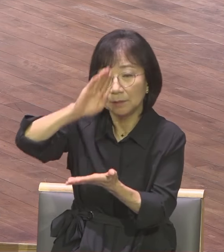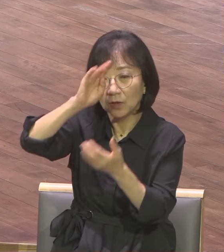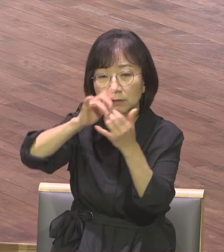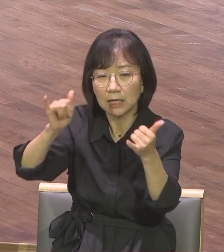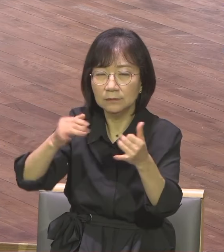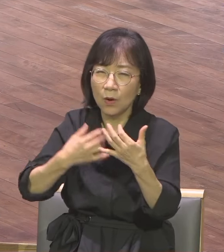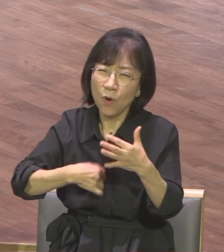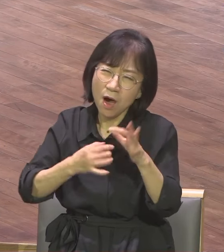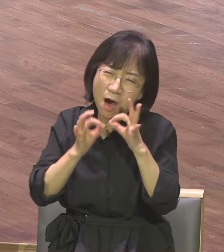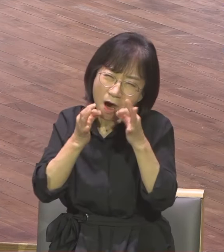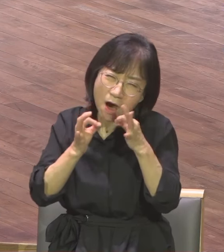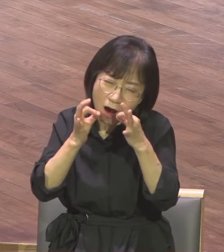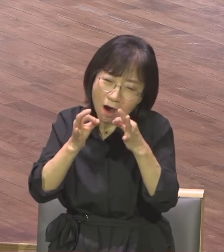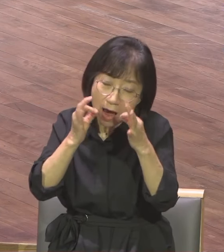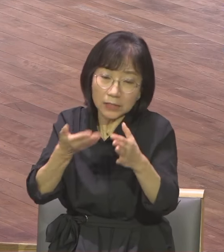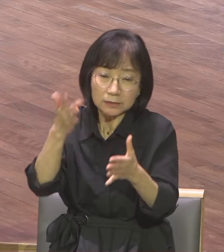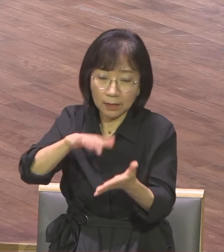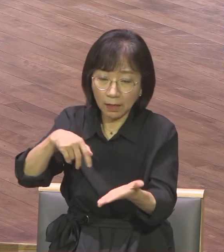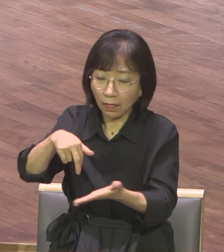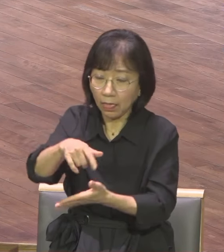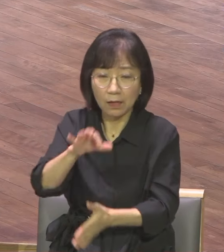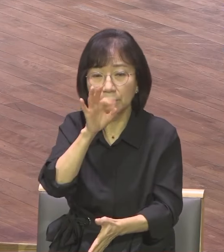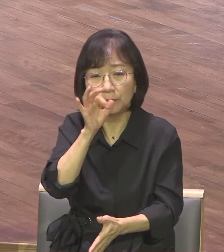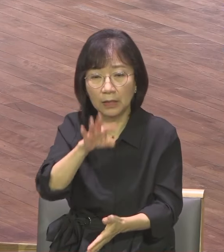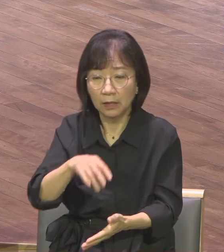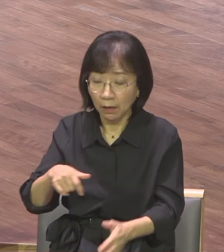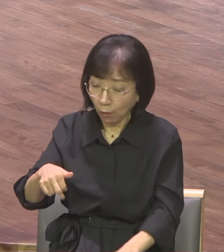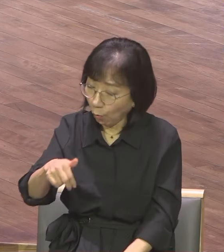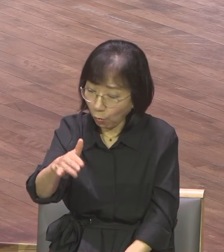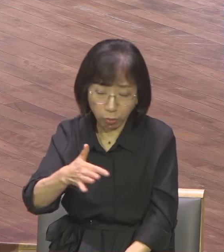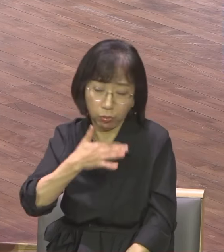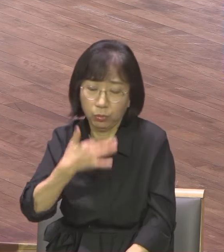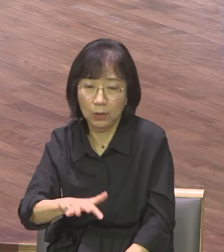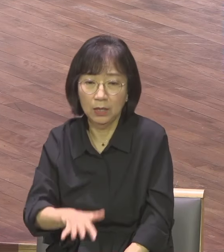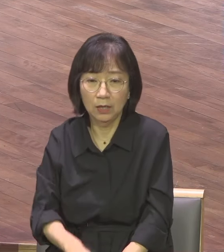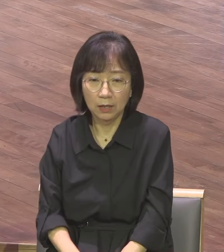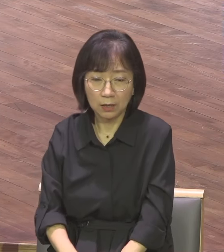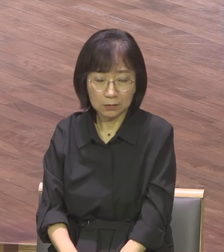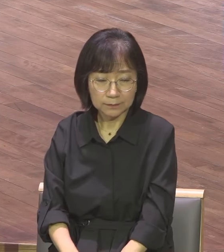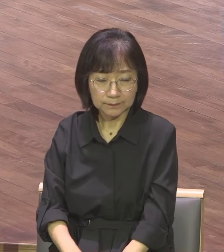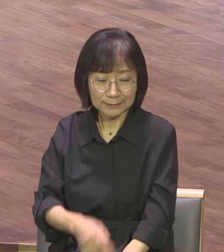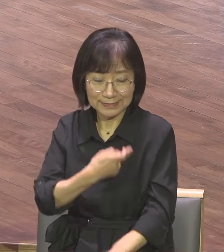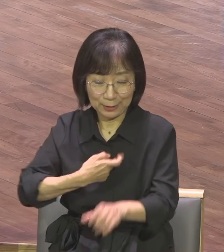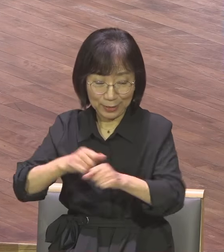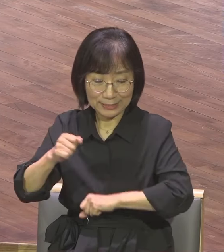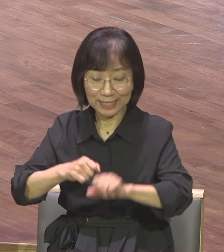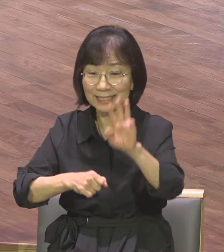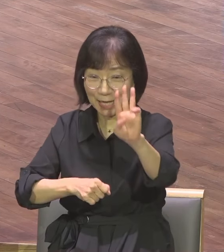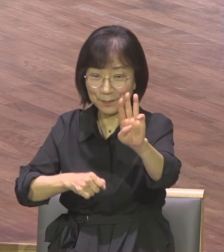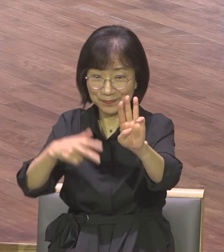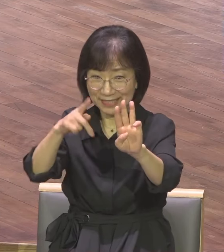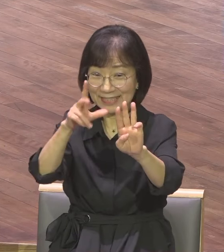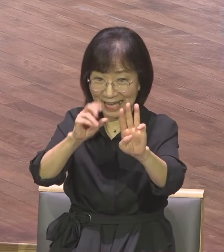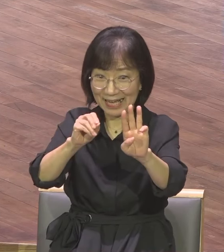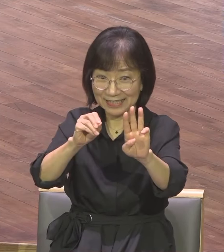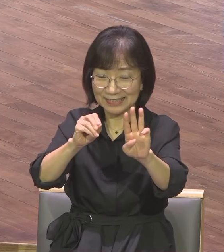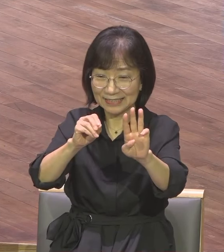발과 발목의 힘을 얻은 적이 없어요 4대의 3장에 보면 어느 날 그리스도 때문에